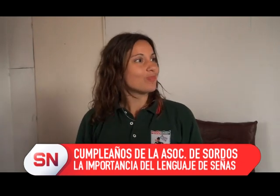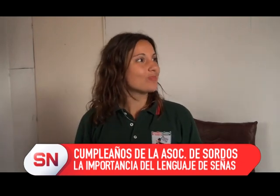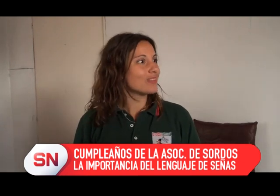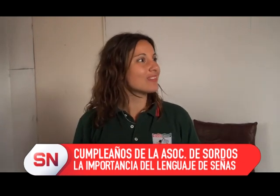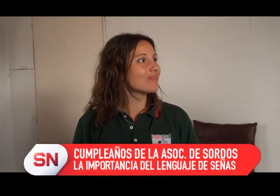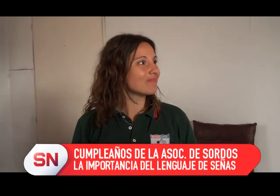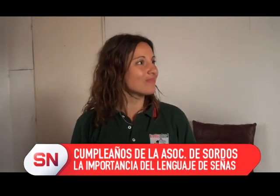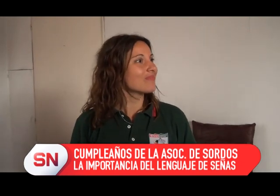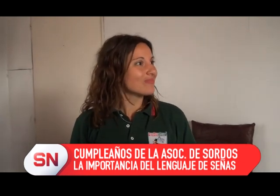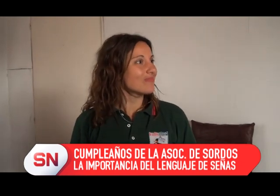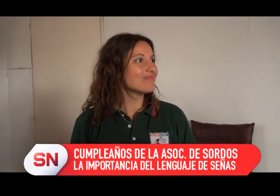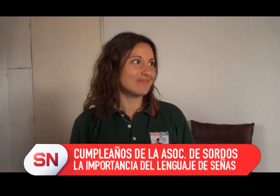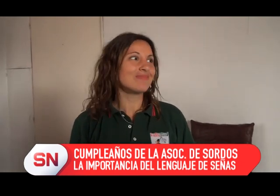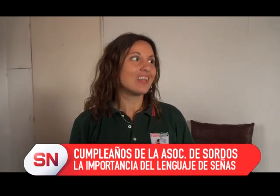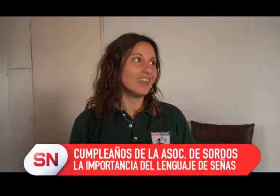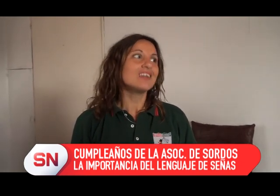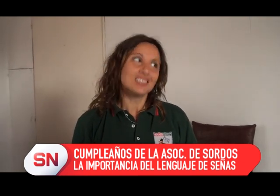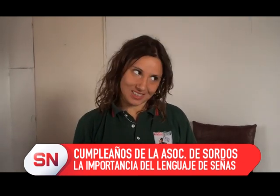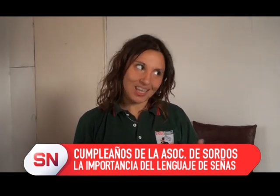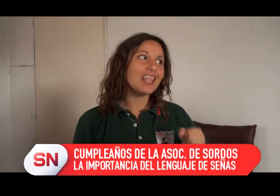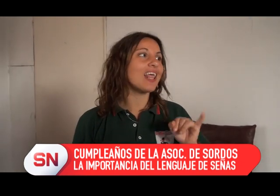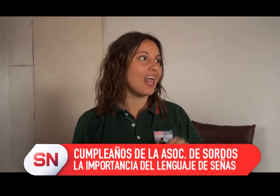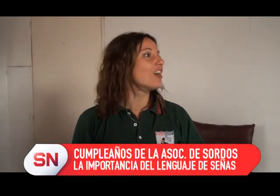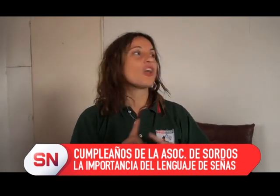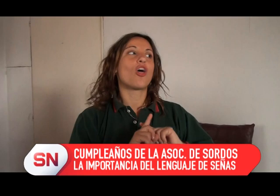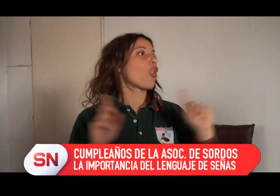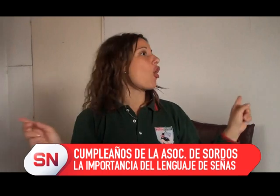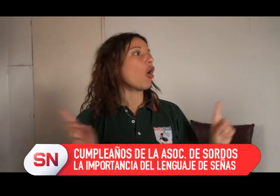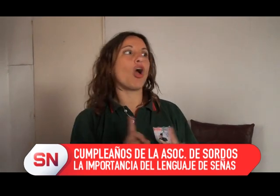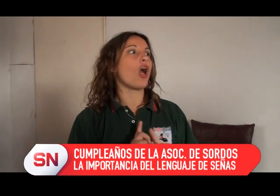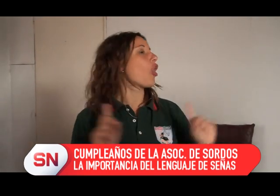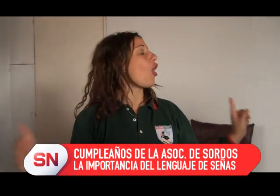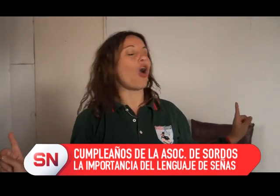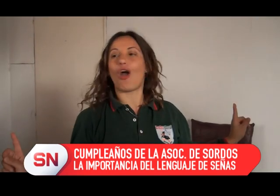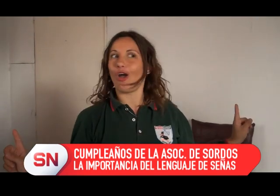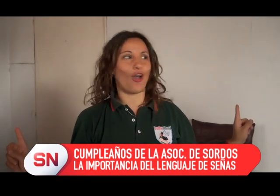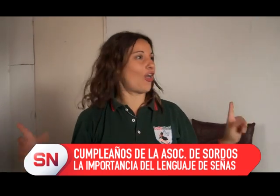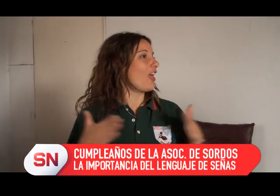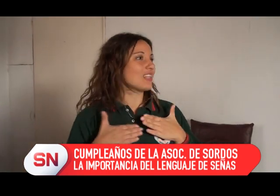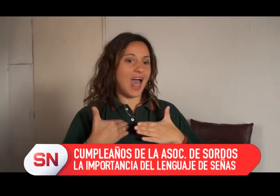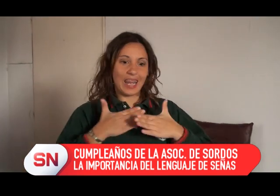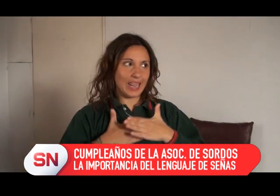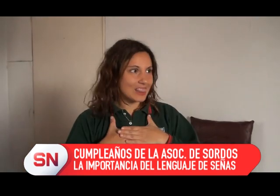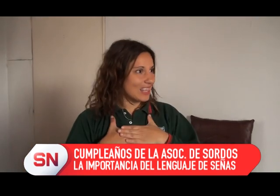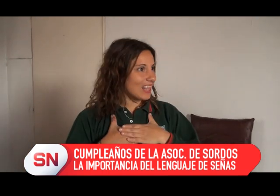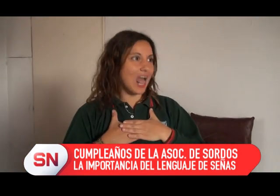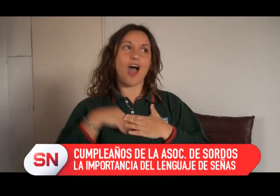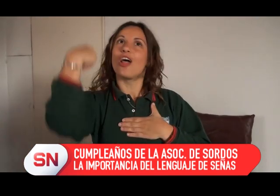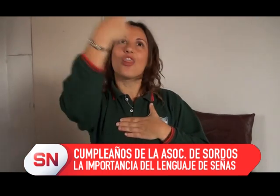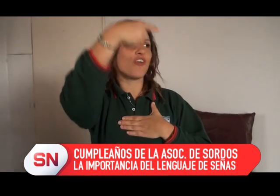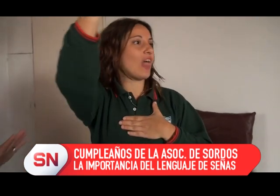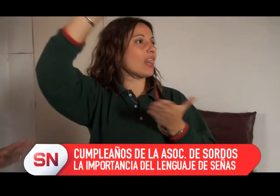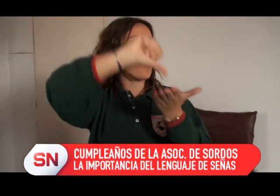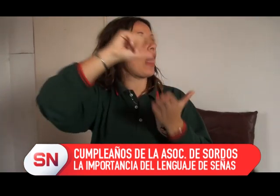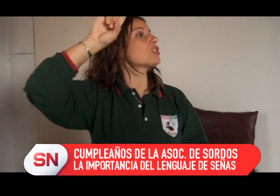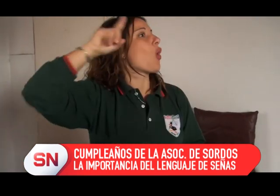¿cada país tiene su lengua de señas, no es internacional? No, no, no, no. La lengua de señas,